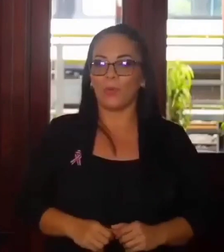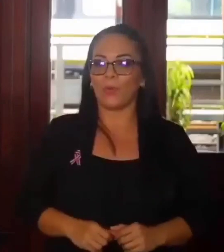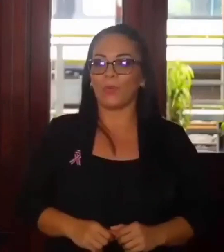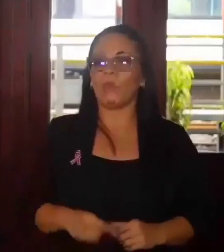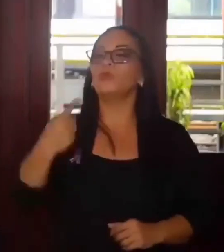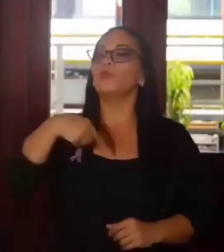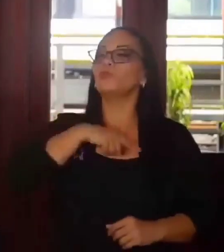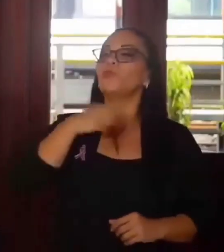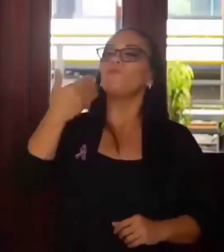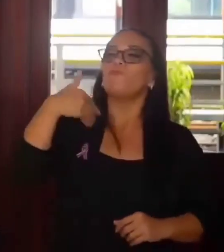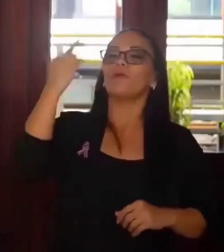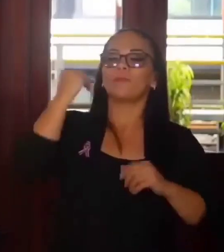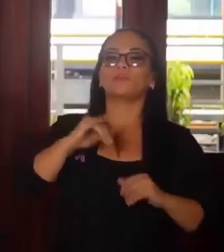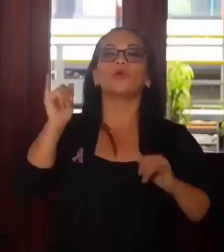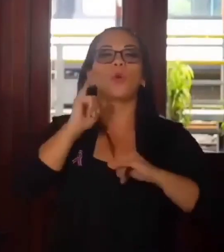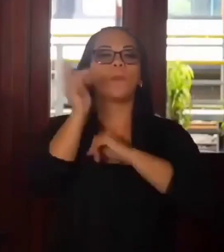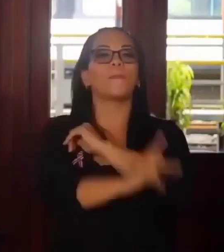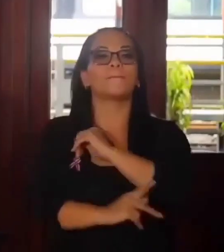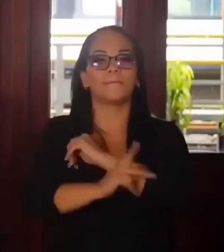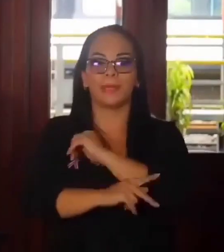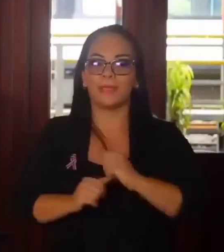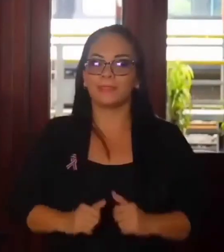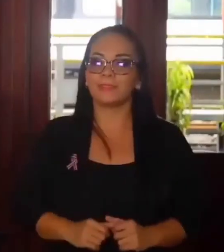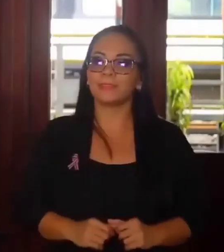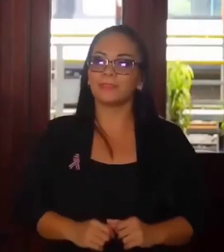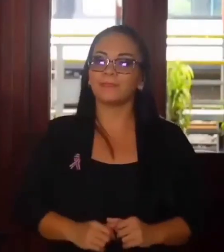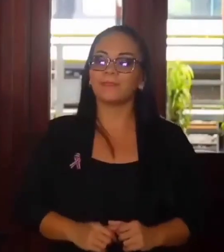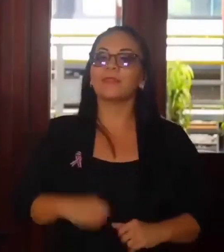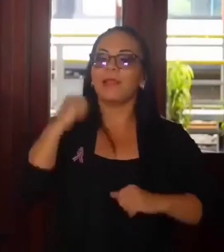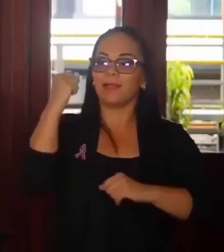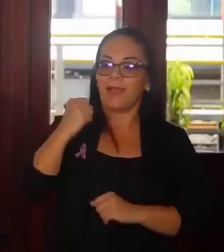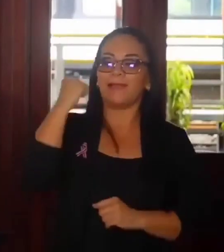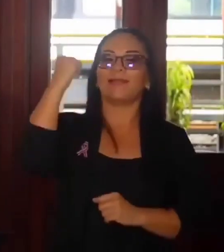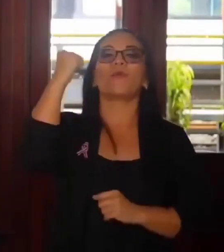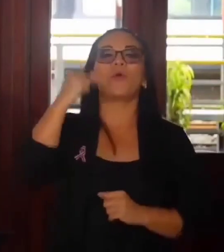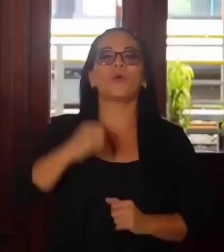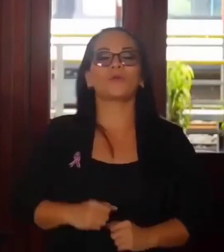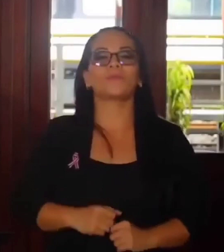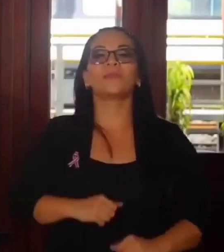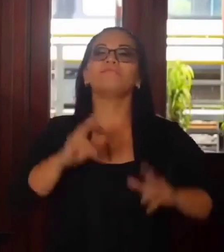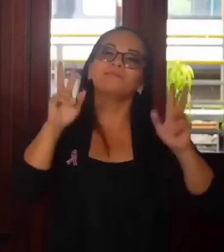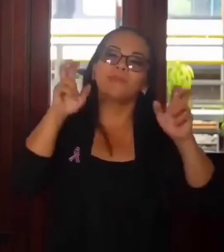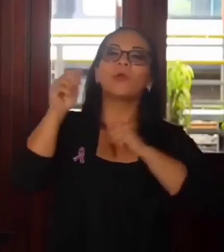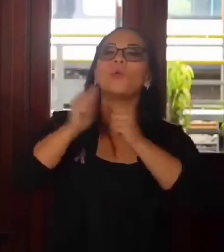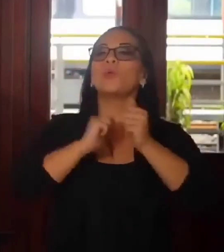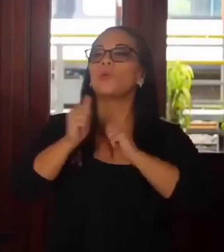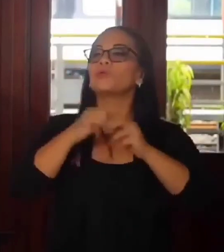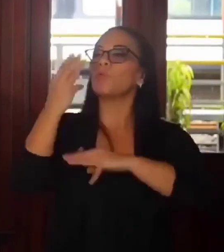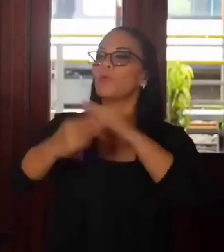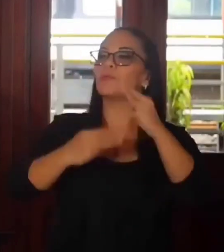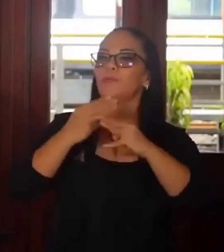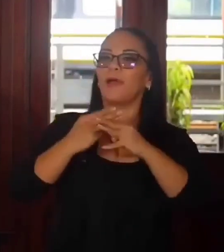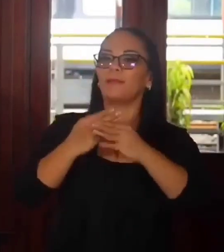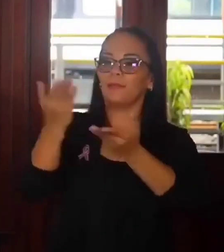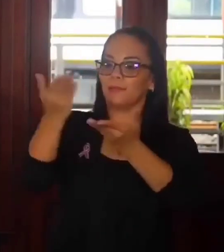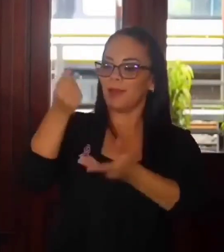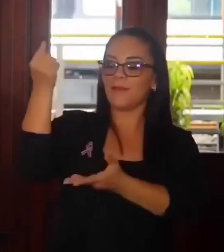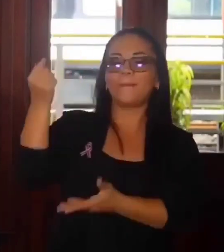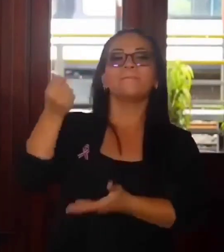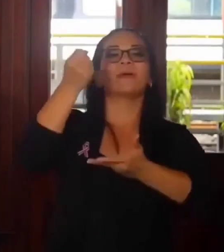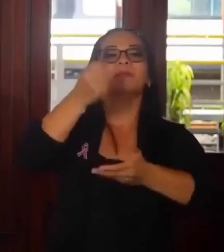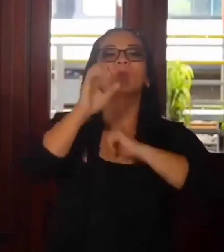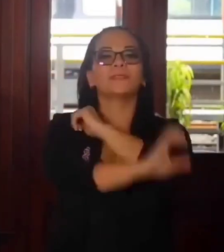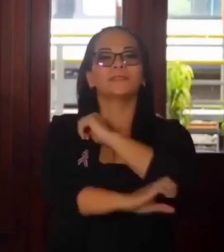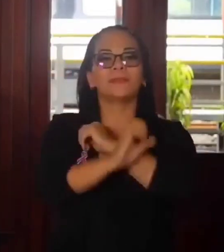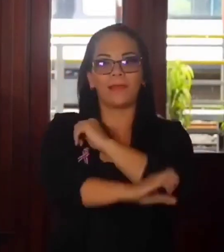Fuimos, como país, el ganador del concurso mundial de atracción de inversión extranjera